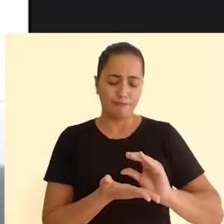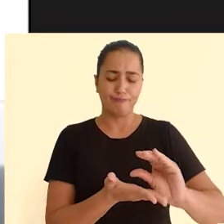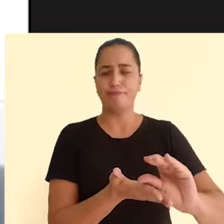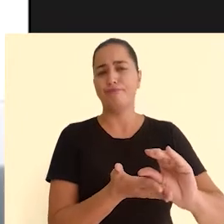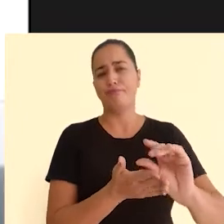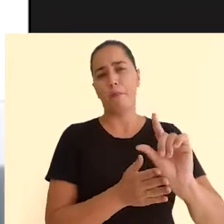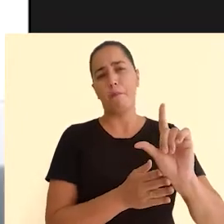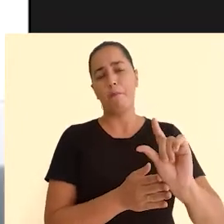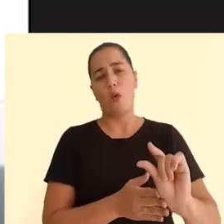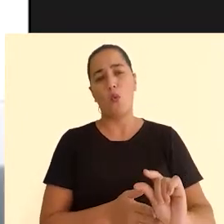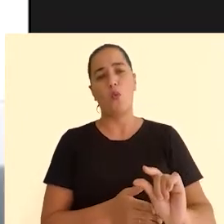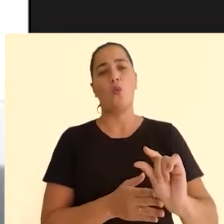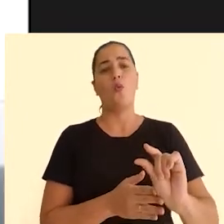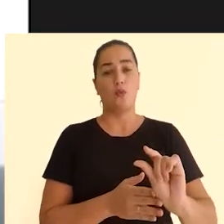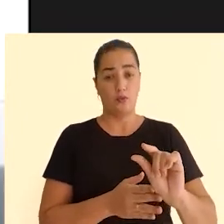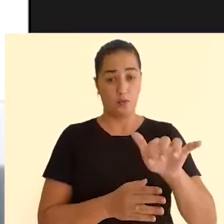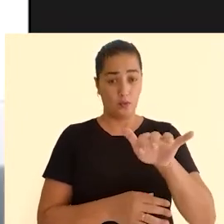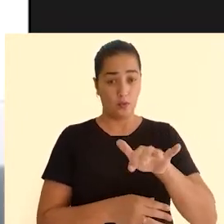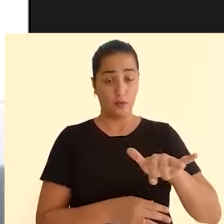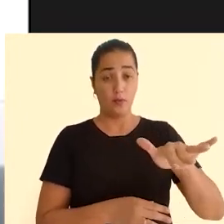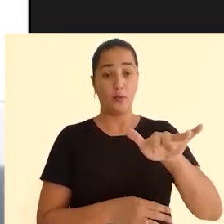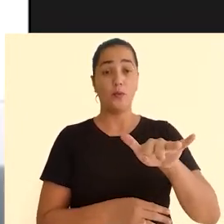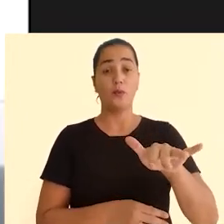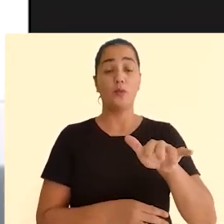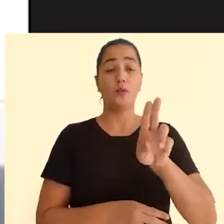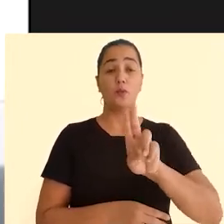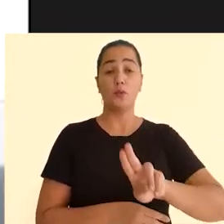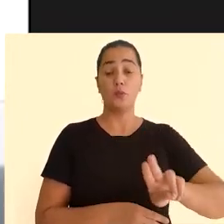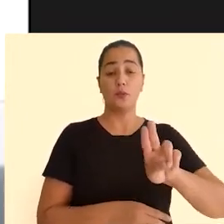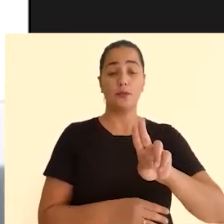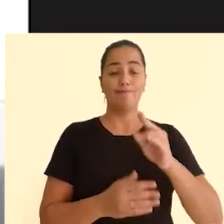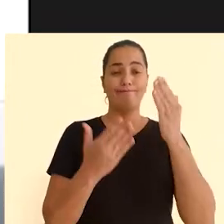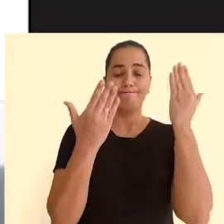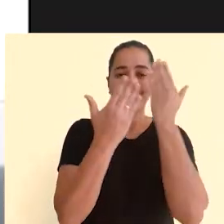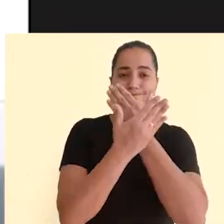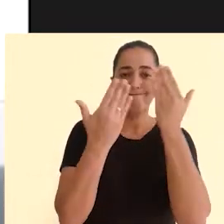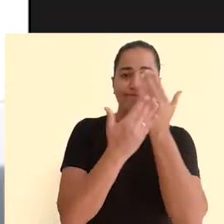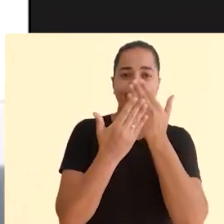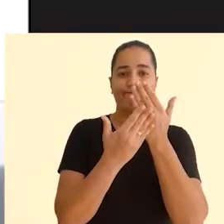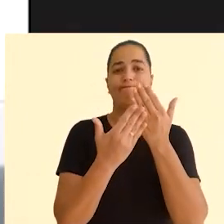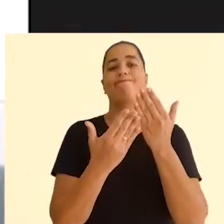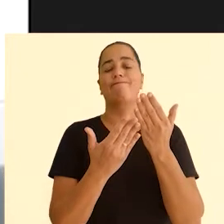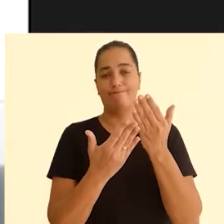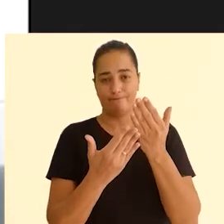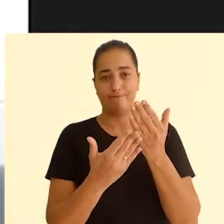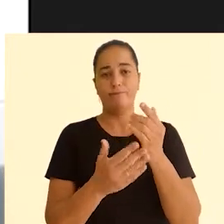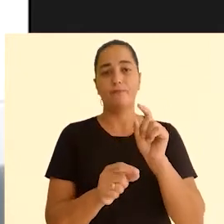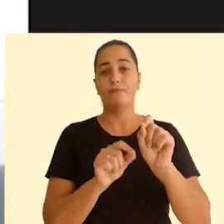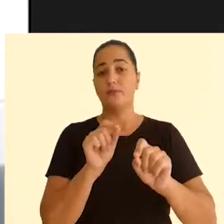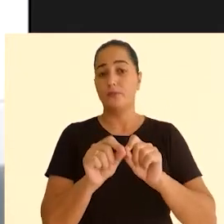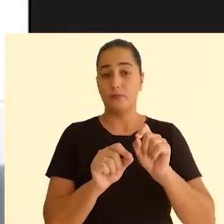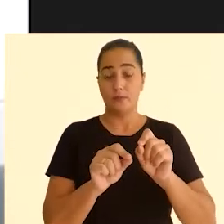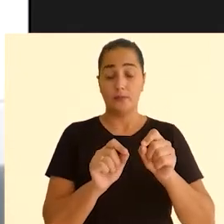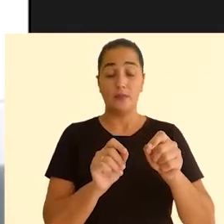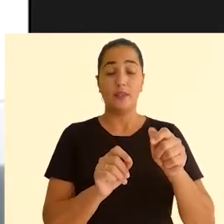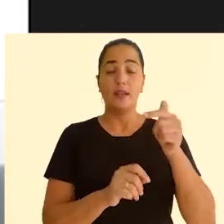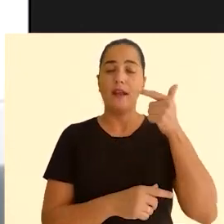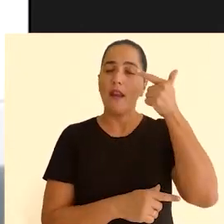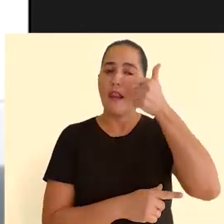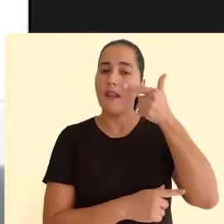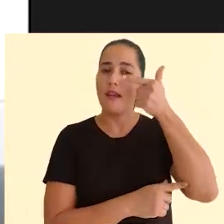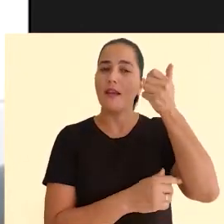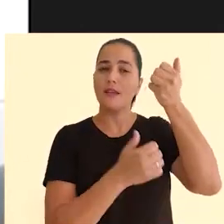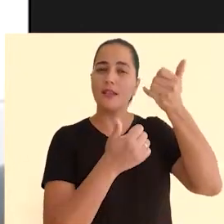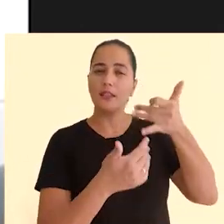pequena, o público, usuário, ainda é muito invisibilizado, sabe? Como a própria Liliana